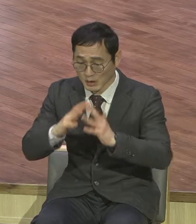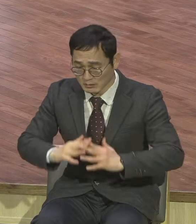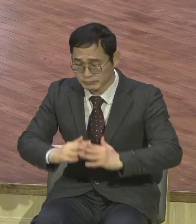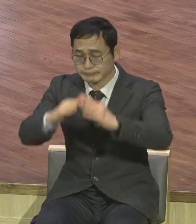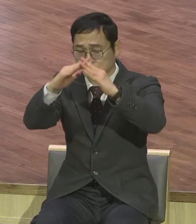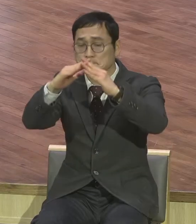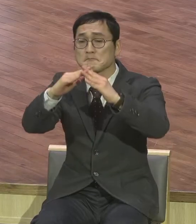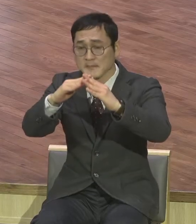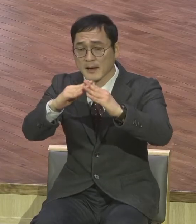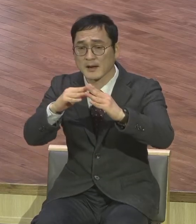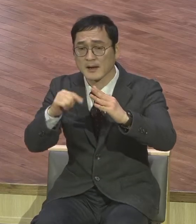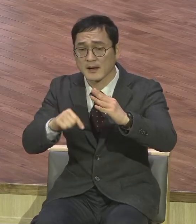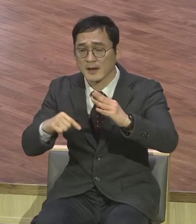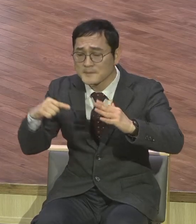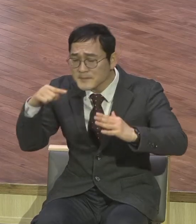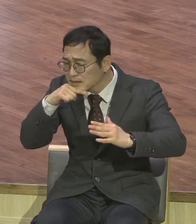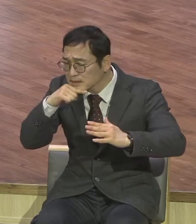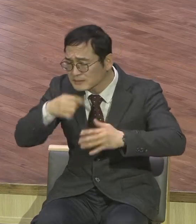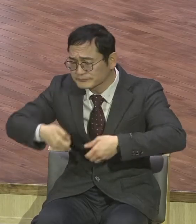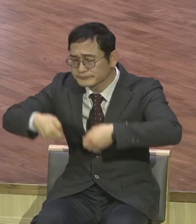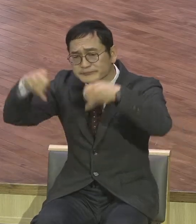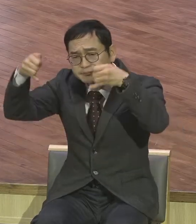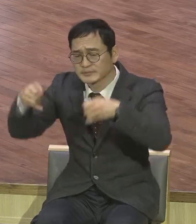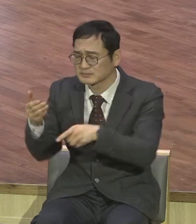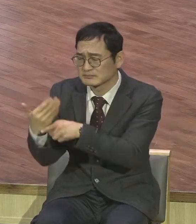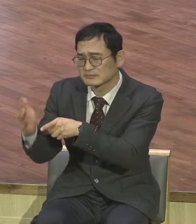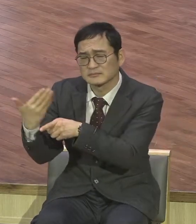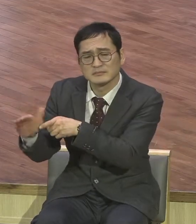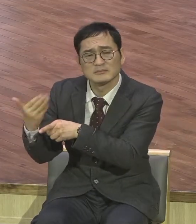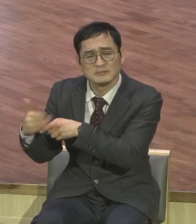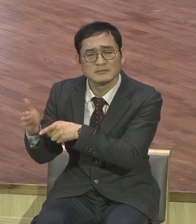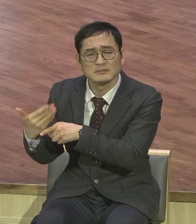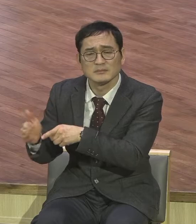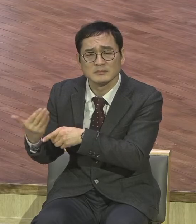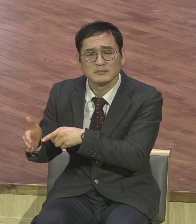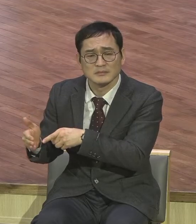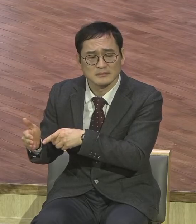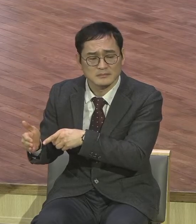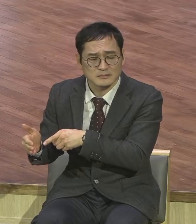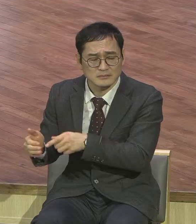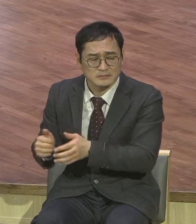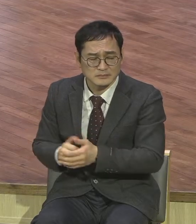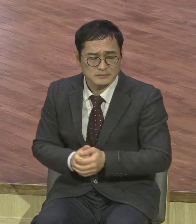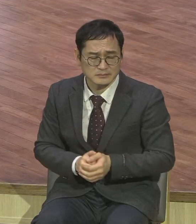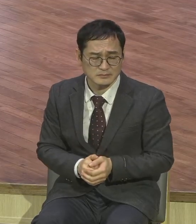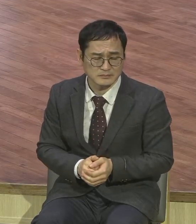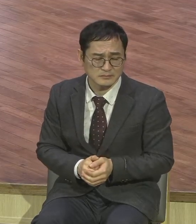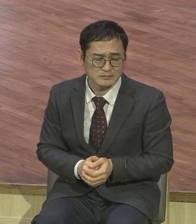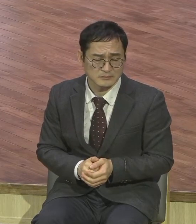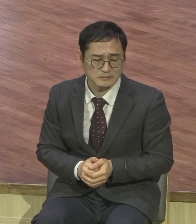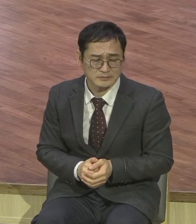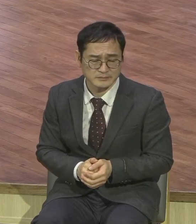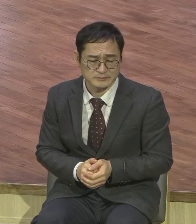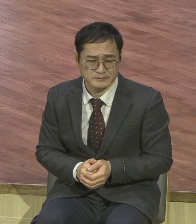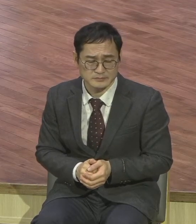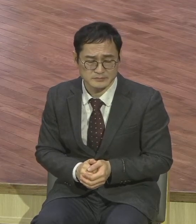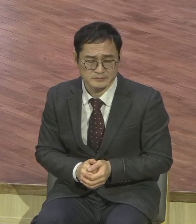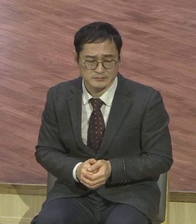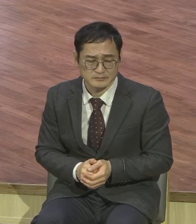이 땅을 말하지요 우리 당에 결정했습니다 서울시에 주자 본부 주자 강서구청 주어서